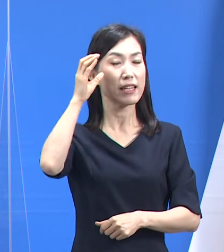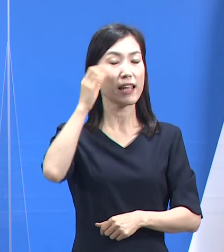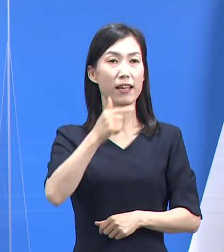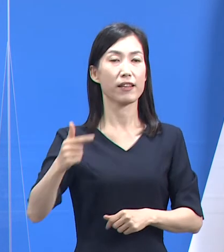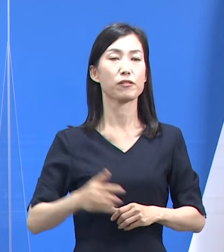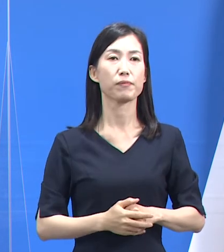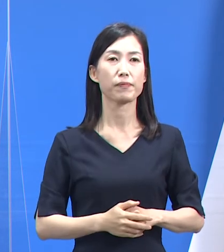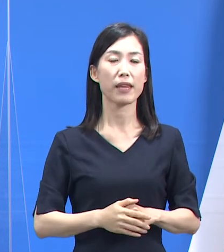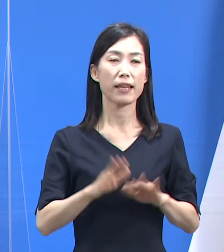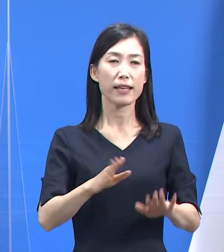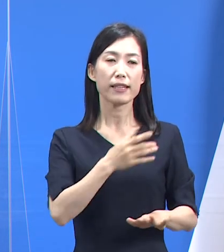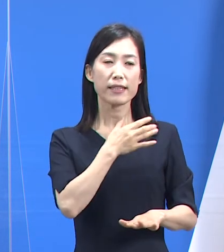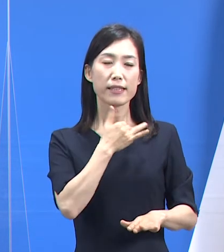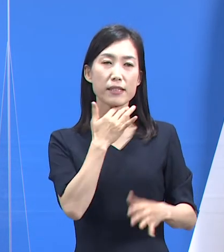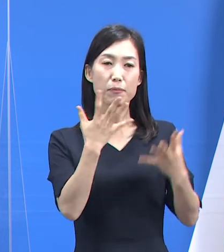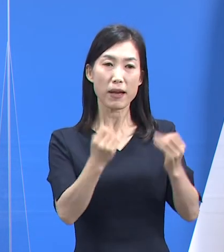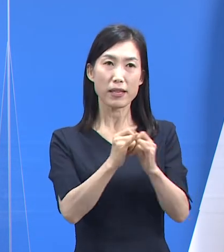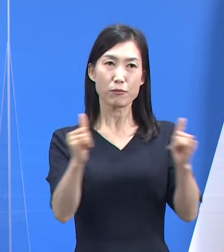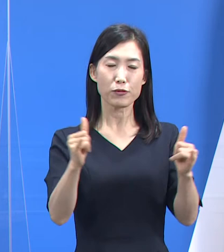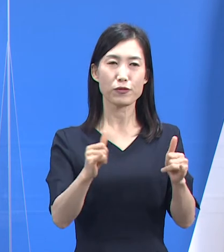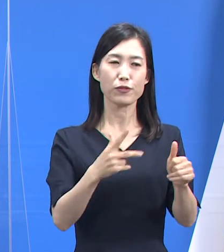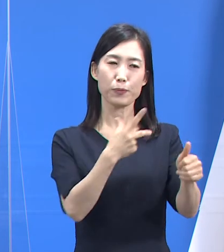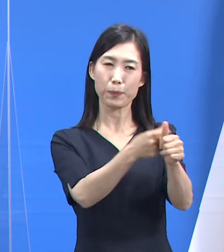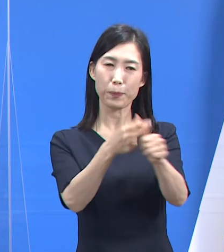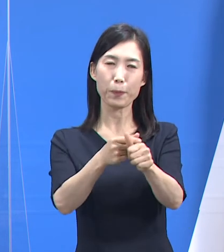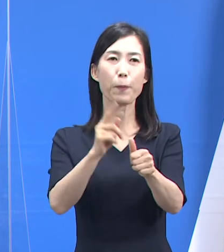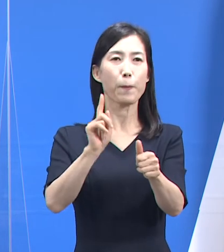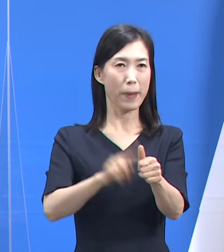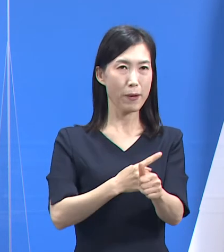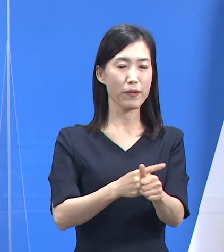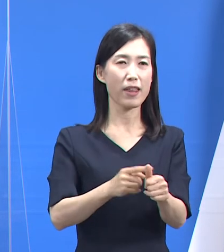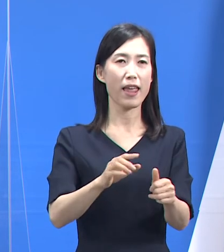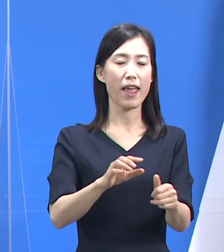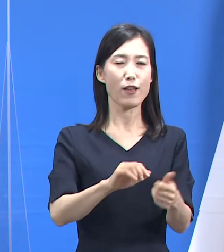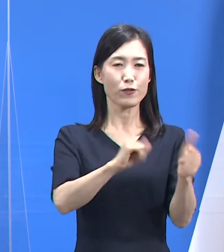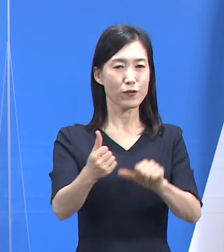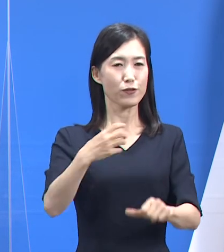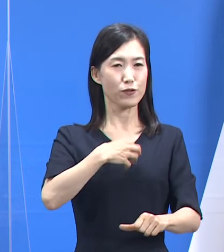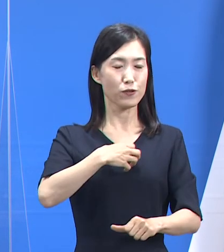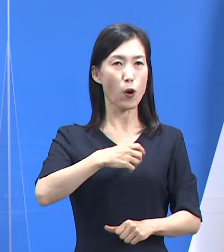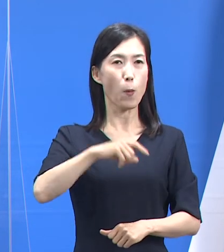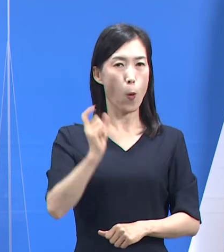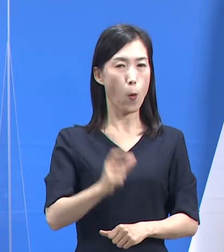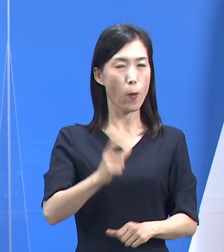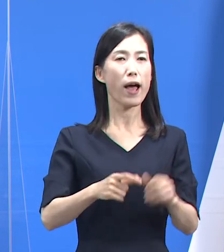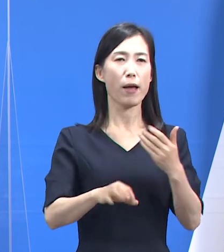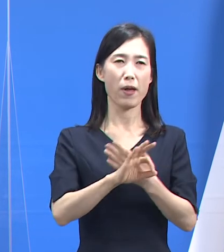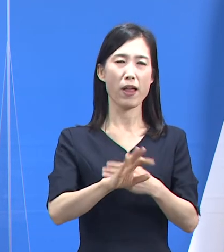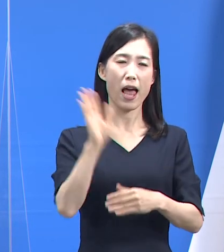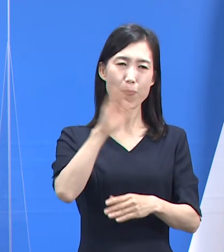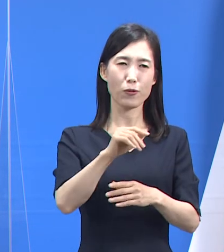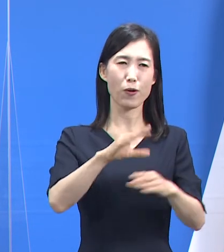사망을 잘 통제해낼 수 있다면 사회를 더 개방적으로 운영하는 결정도 수월해질 것입니다.